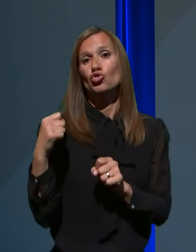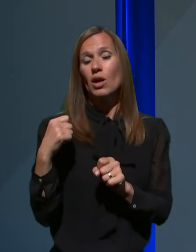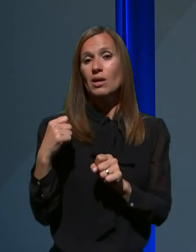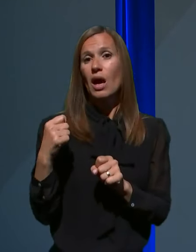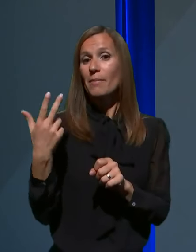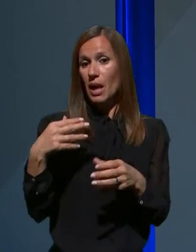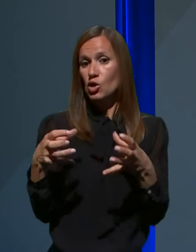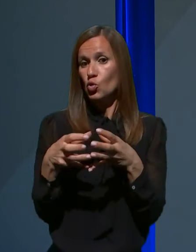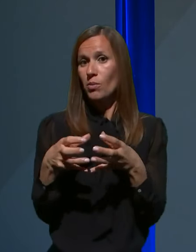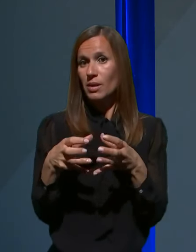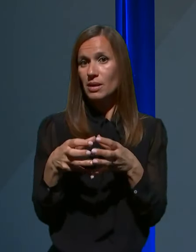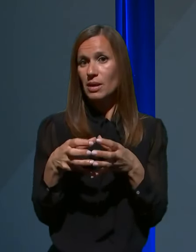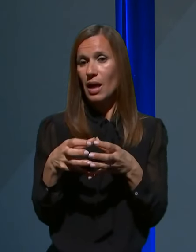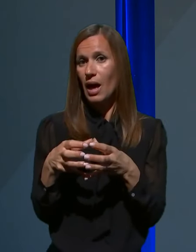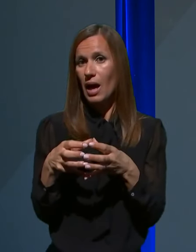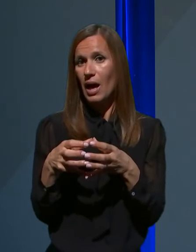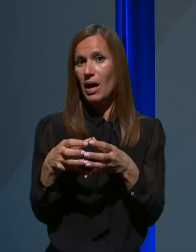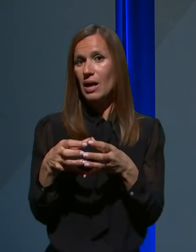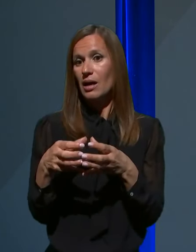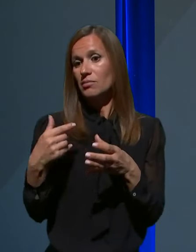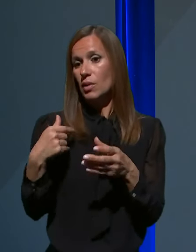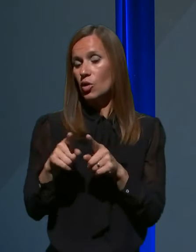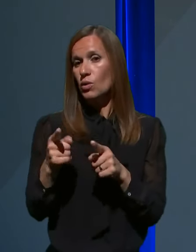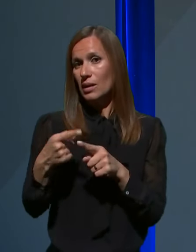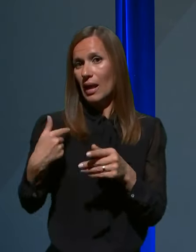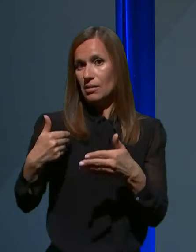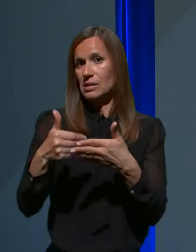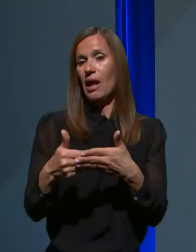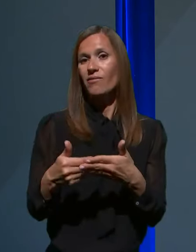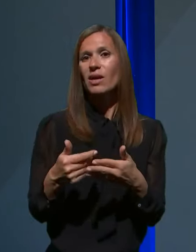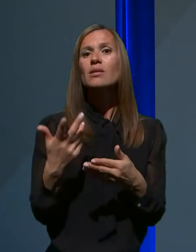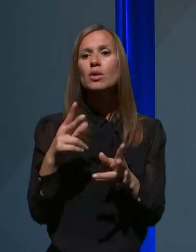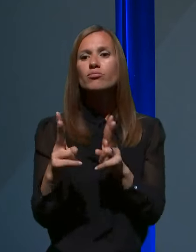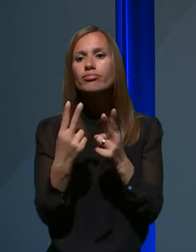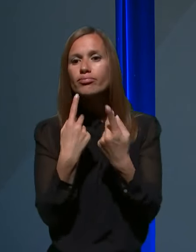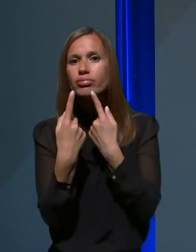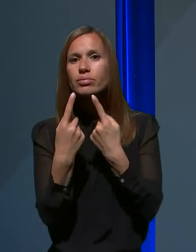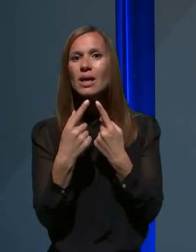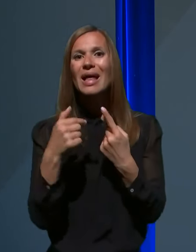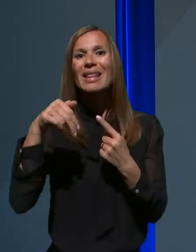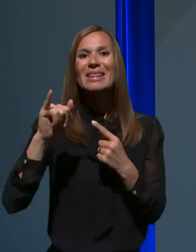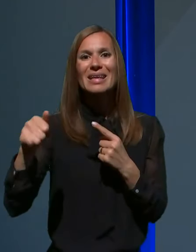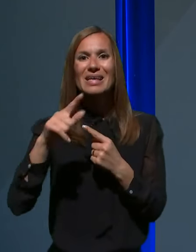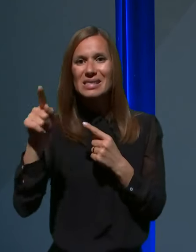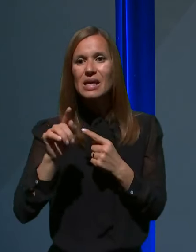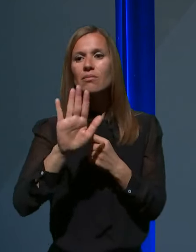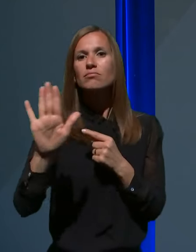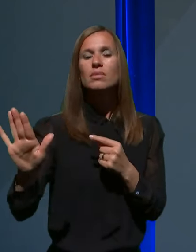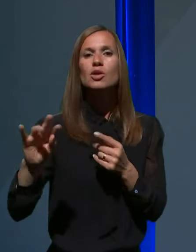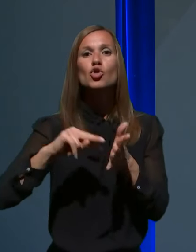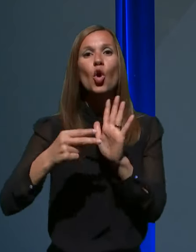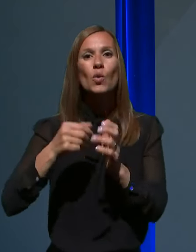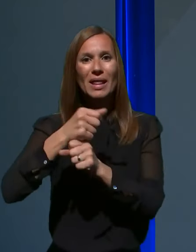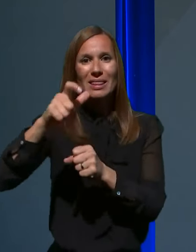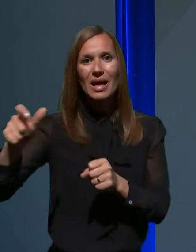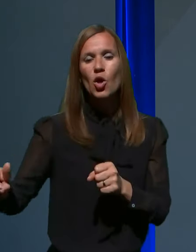jaz prisoten, v začetku se stala z NJZ-em in z njihovimi strokovnimi delavci, epidemiologi in